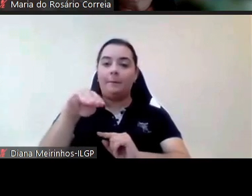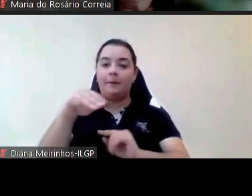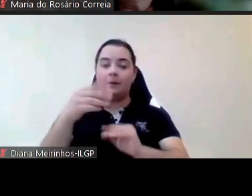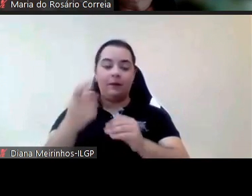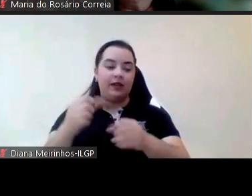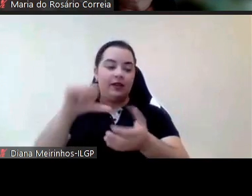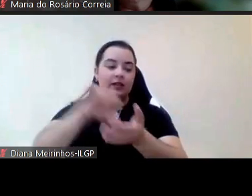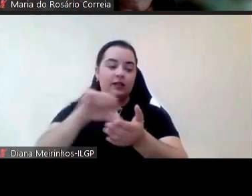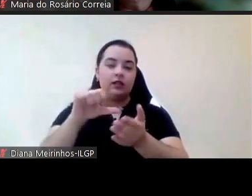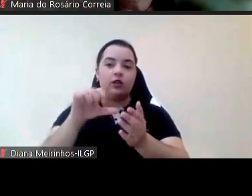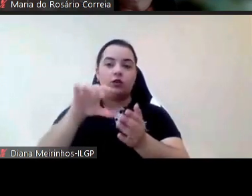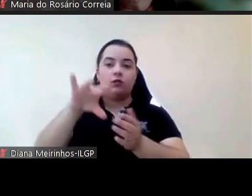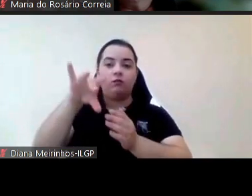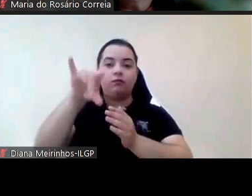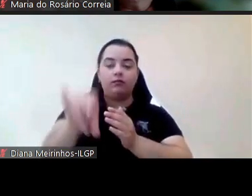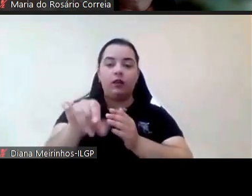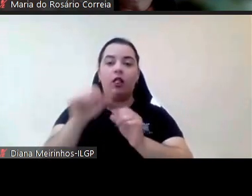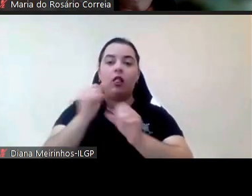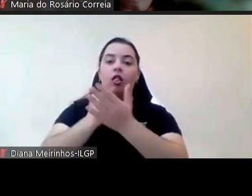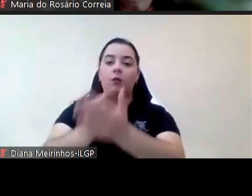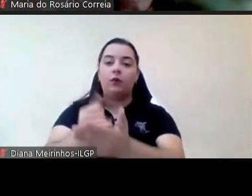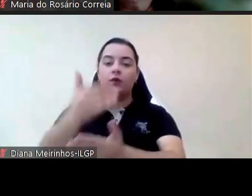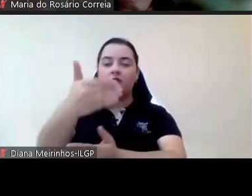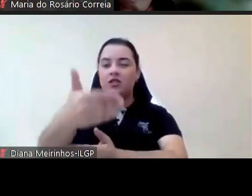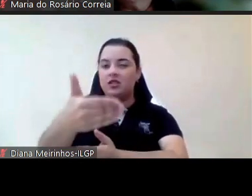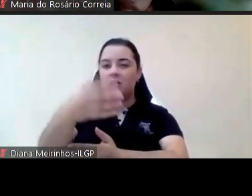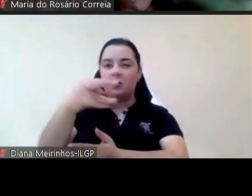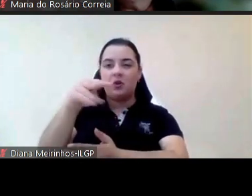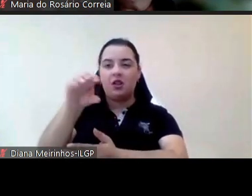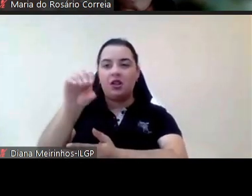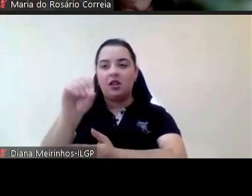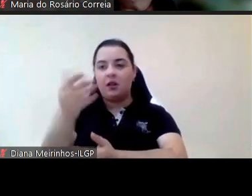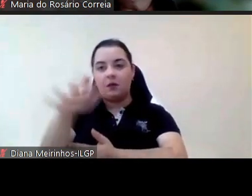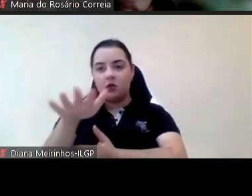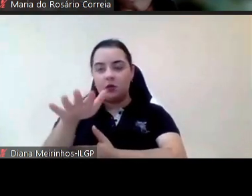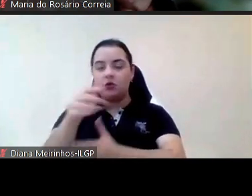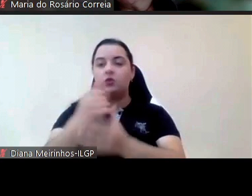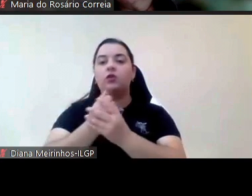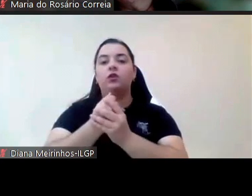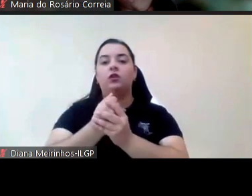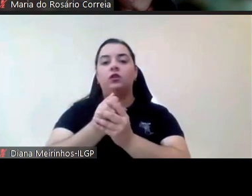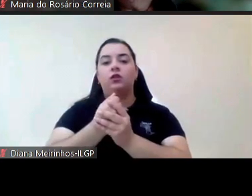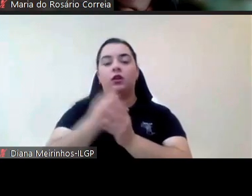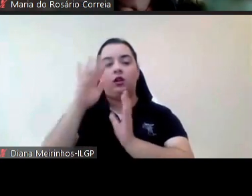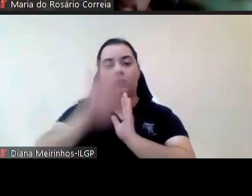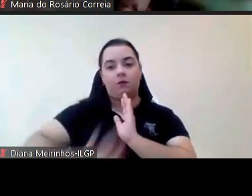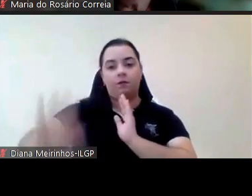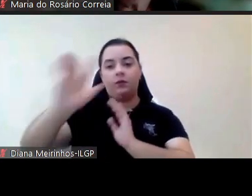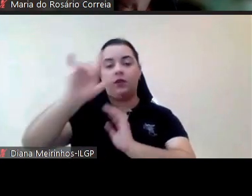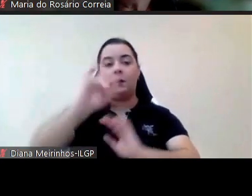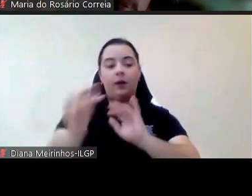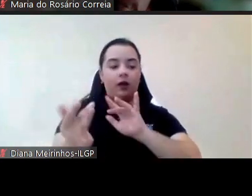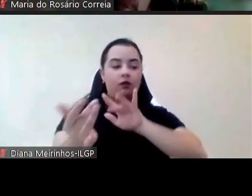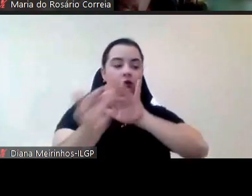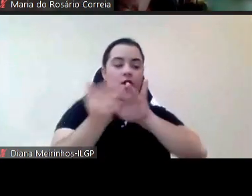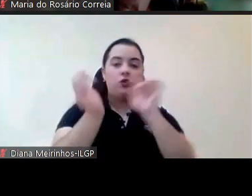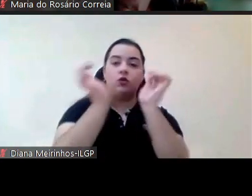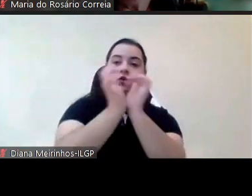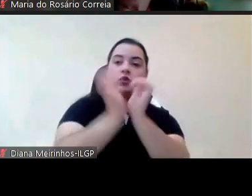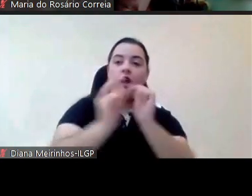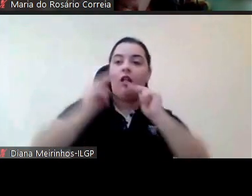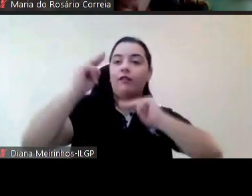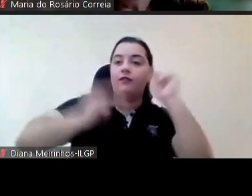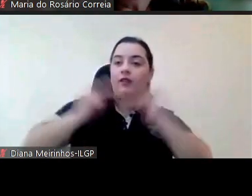apoio em proximidade a nível nacional com também contactos a nível da segurança social das finanças das